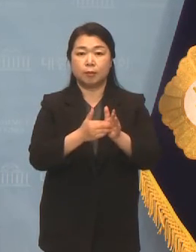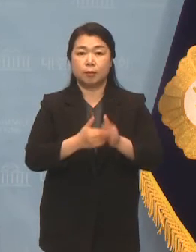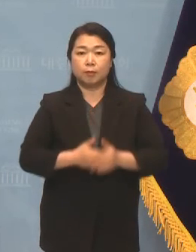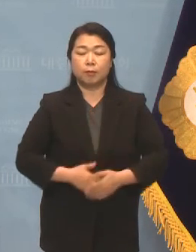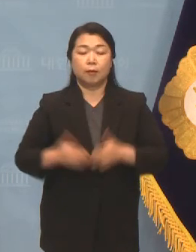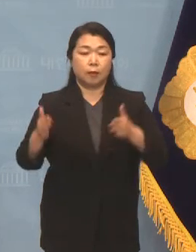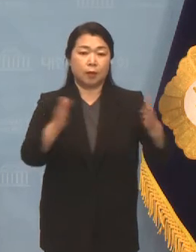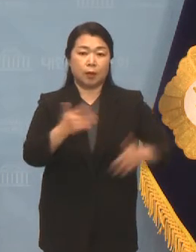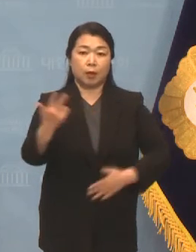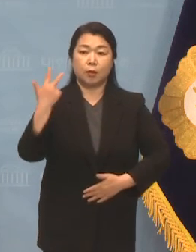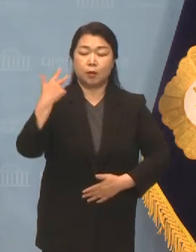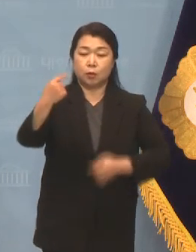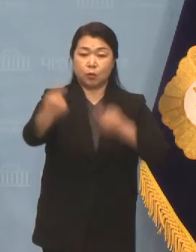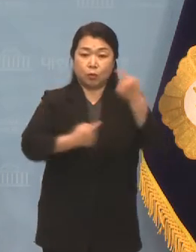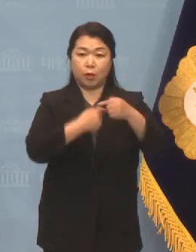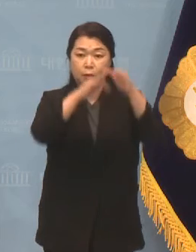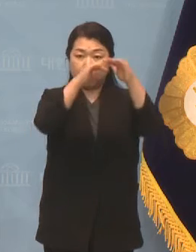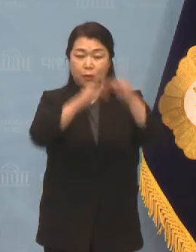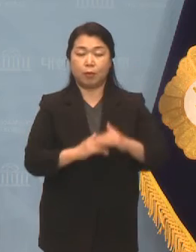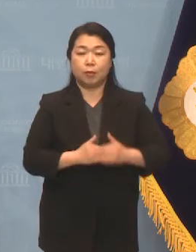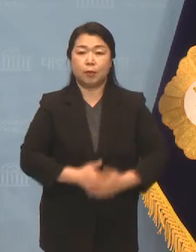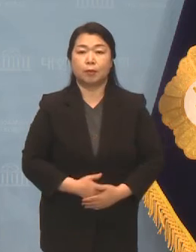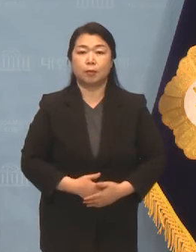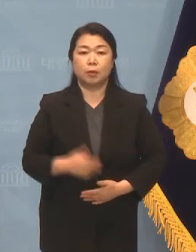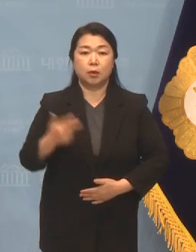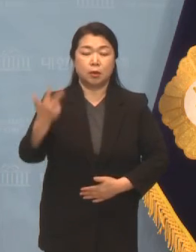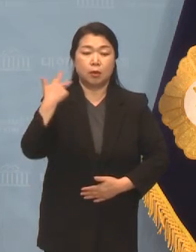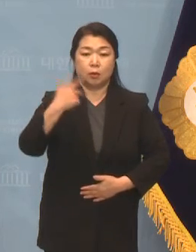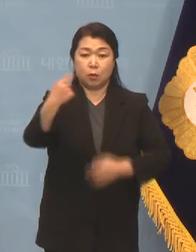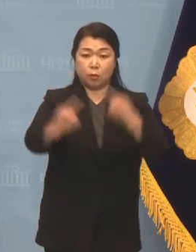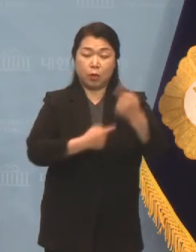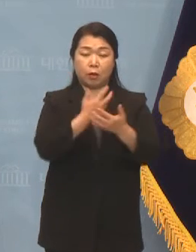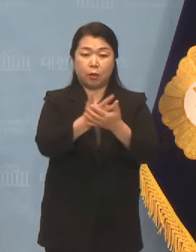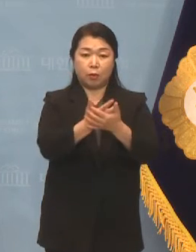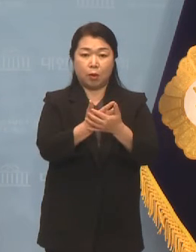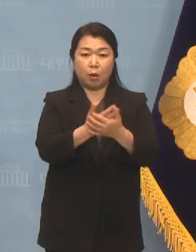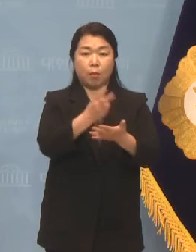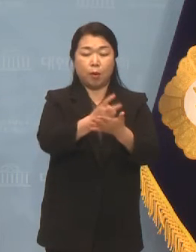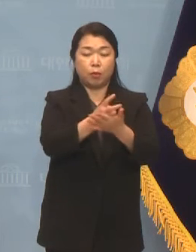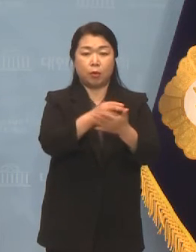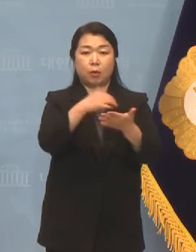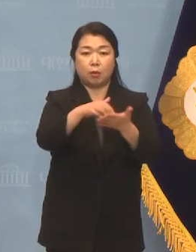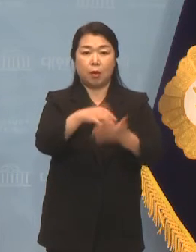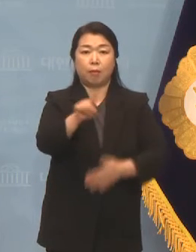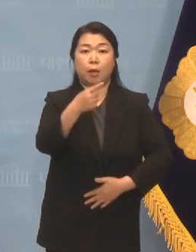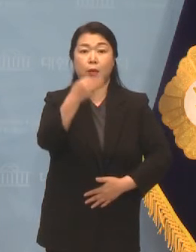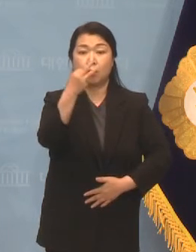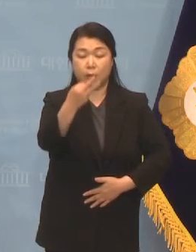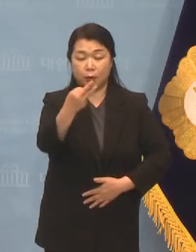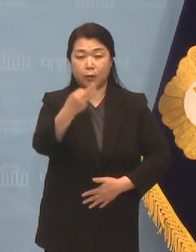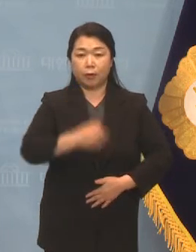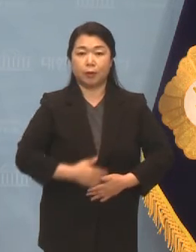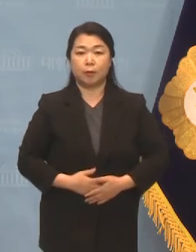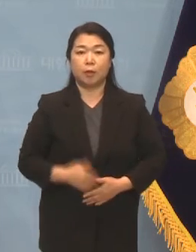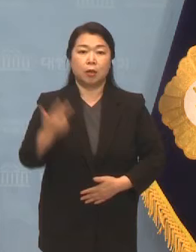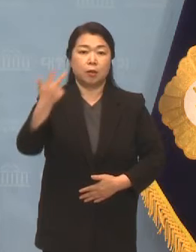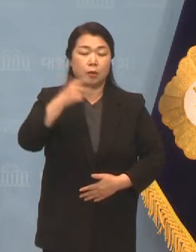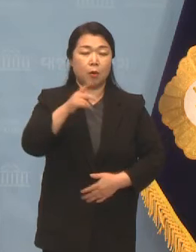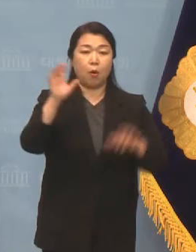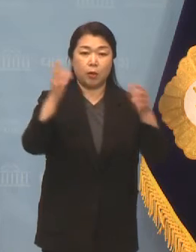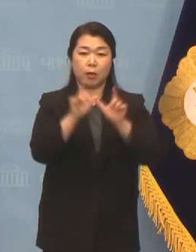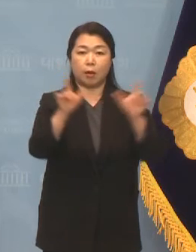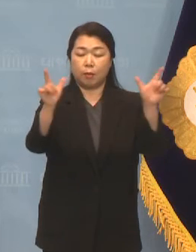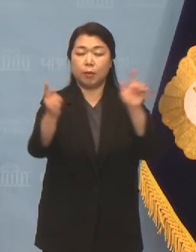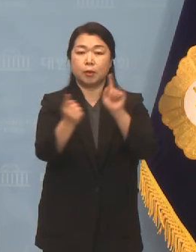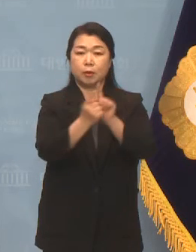다음은 지난주 접수된 의안입니다. 지난주 접수된 의안은 법률안 113건입니다. 지난주 어린이날